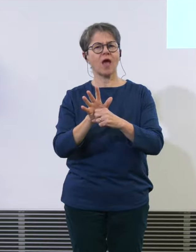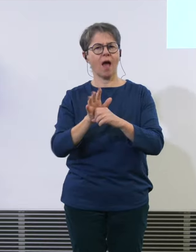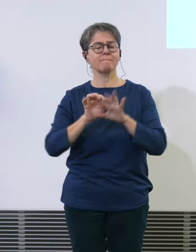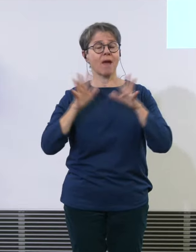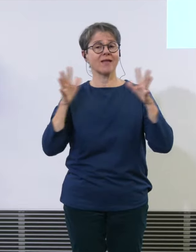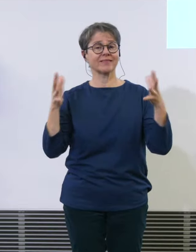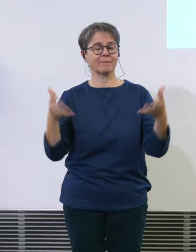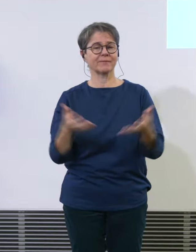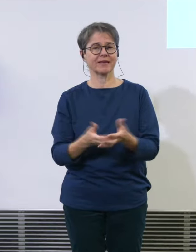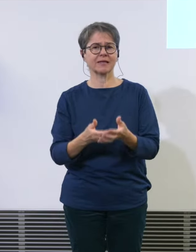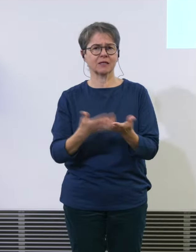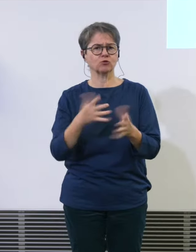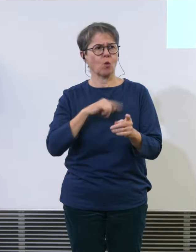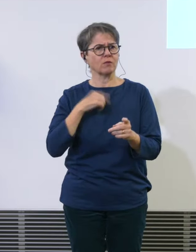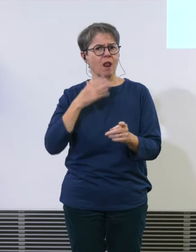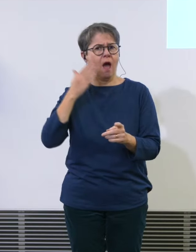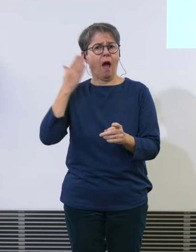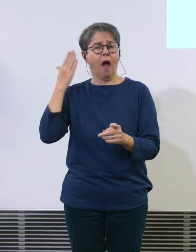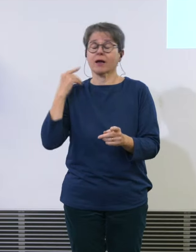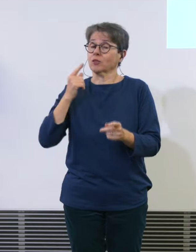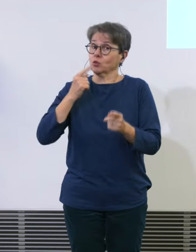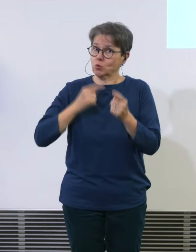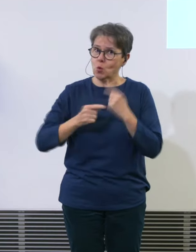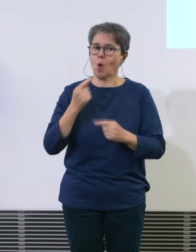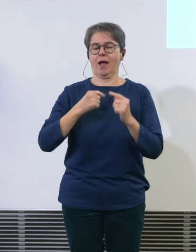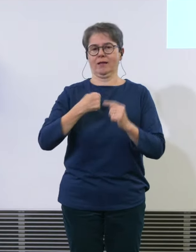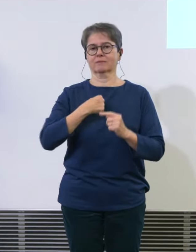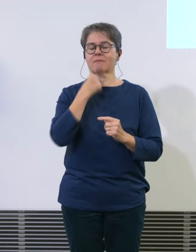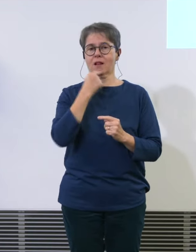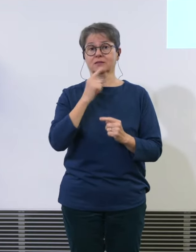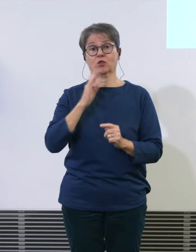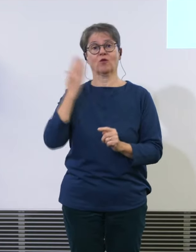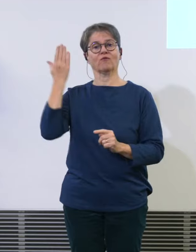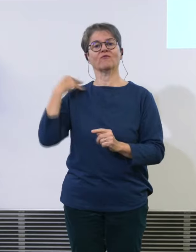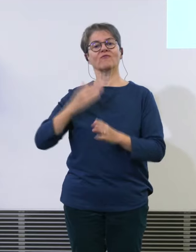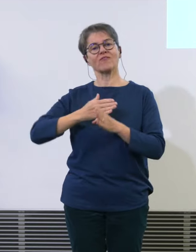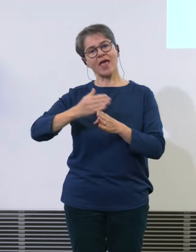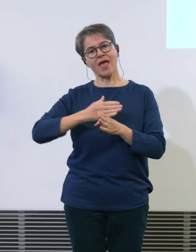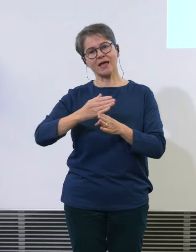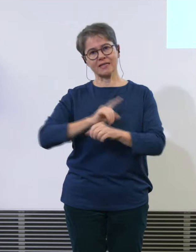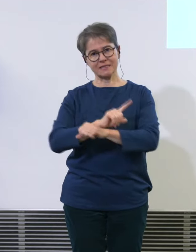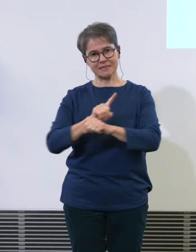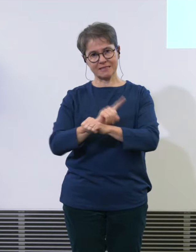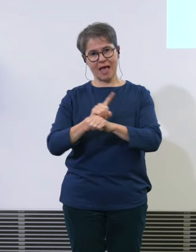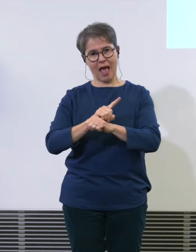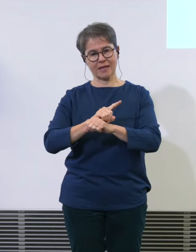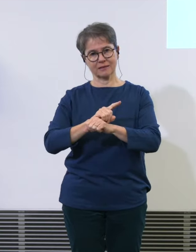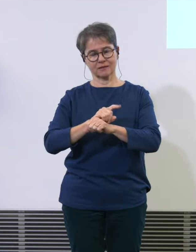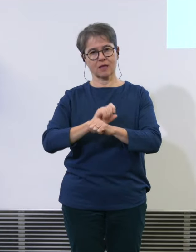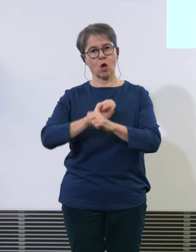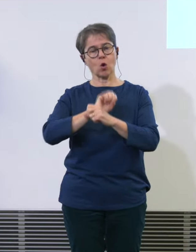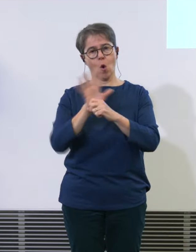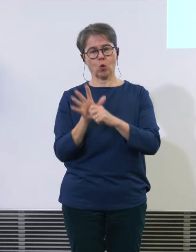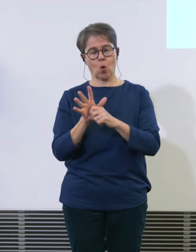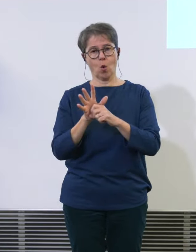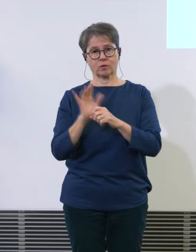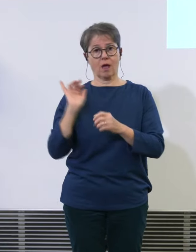sagen, nochmal in Erinnerung gerufen, während der Corona-Pandemie ist die Luftfahrt, auch am Flughafen Zürich,